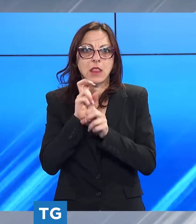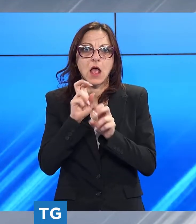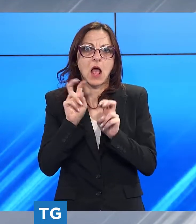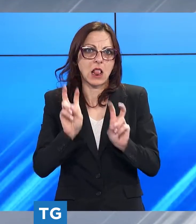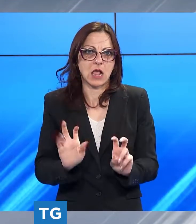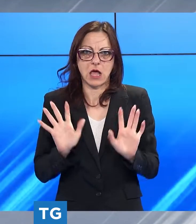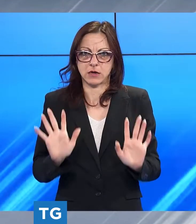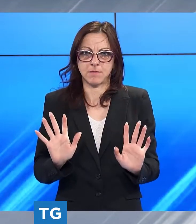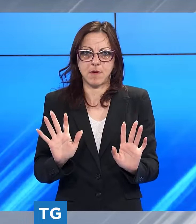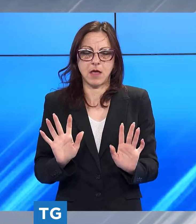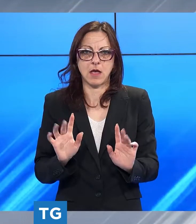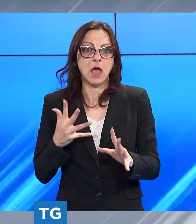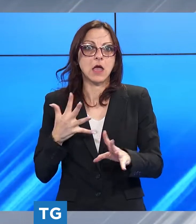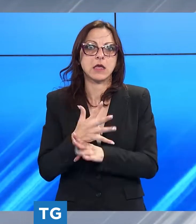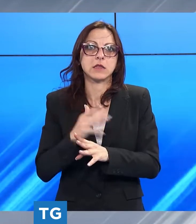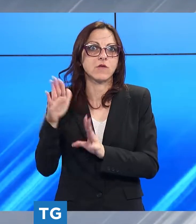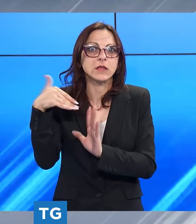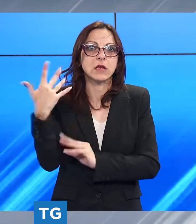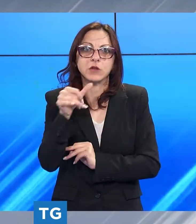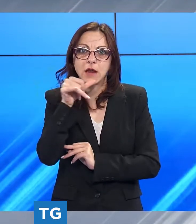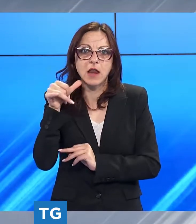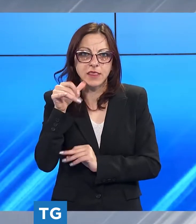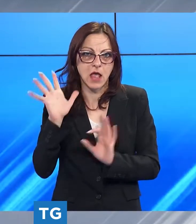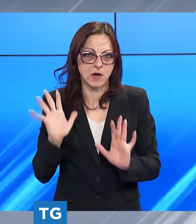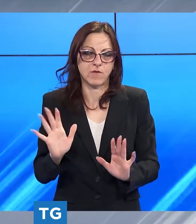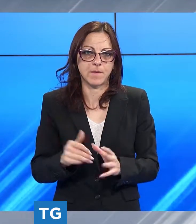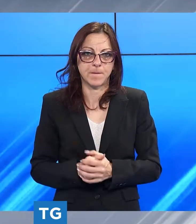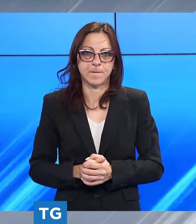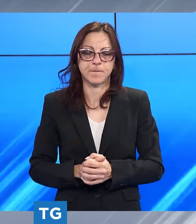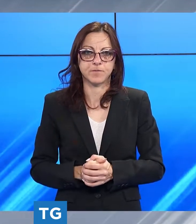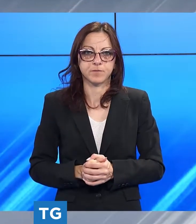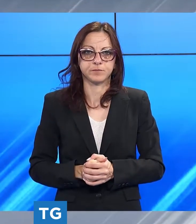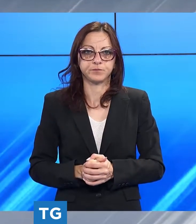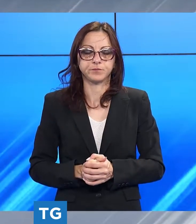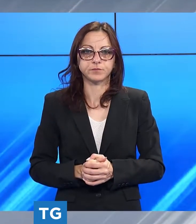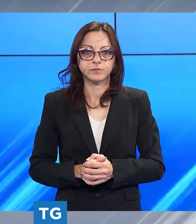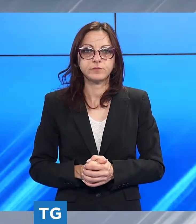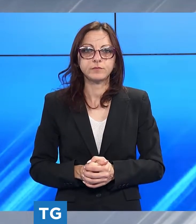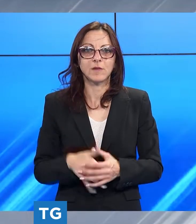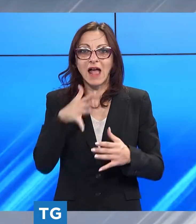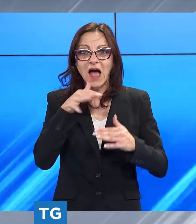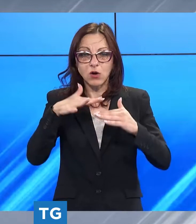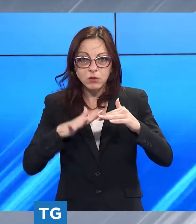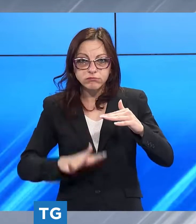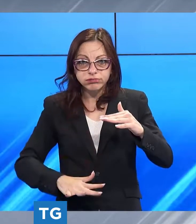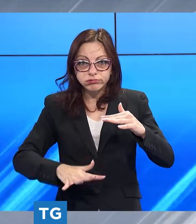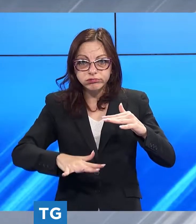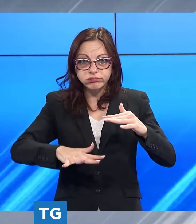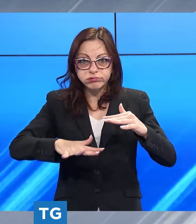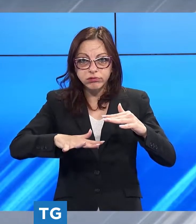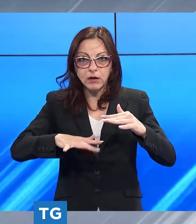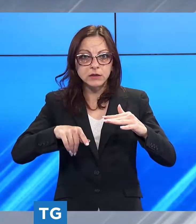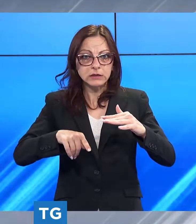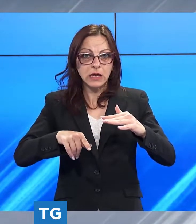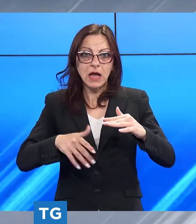interventi straordinari sulla falda l'allarme sul livello della falda sotto la piana di lucca stavolta lo